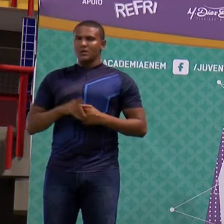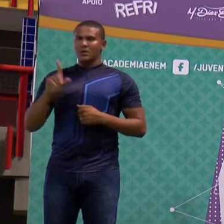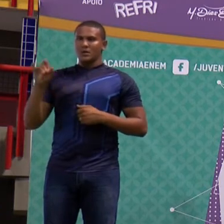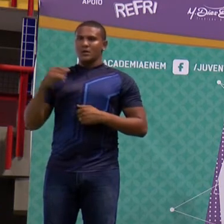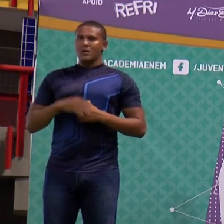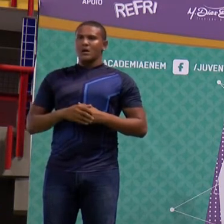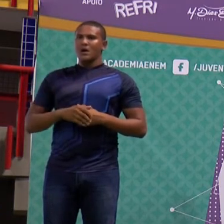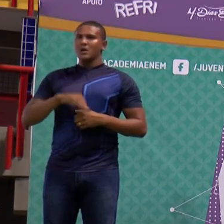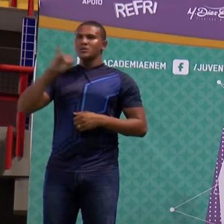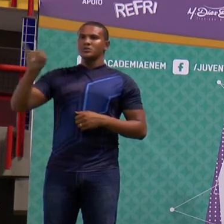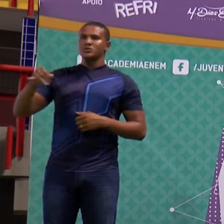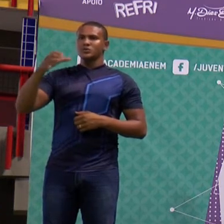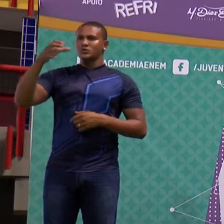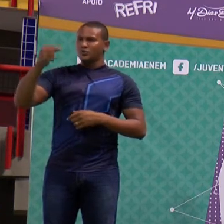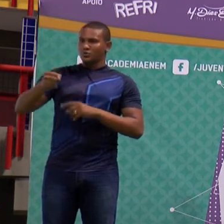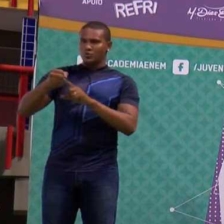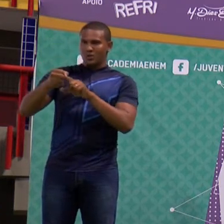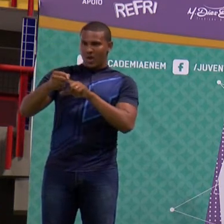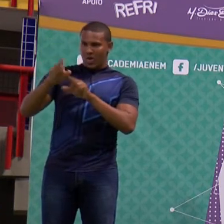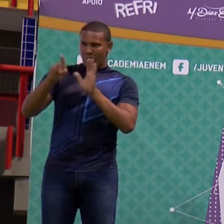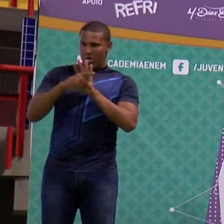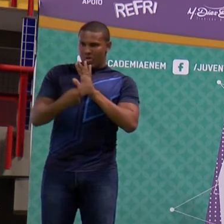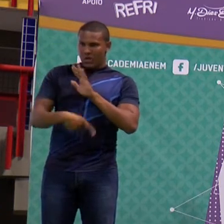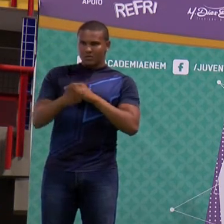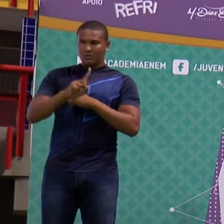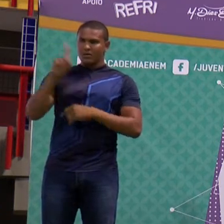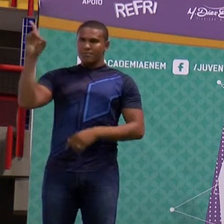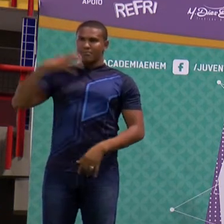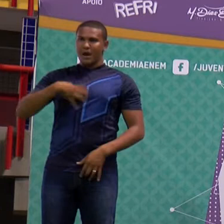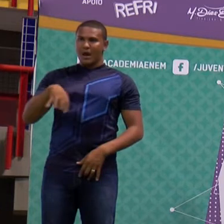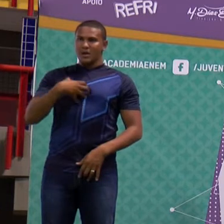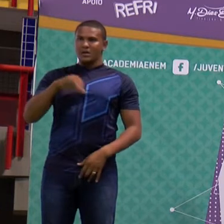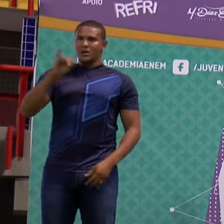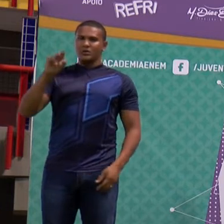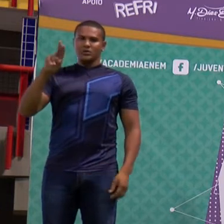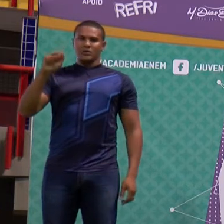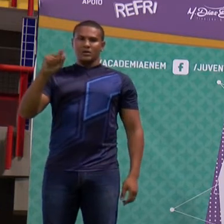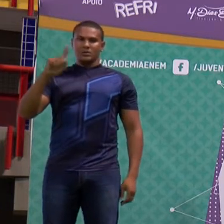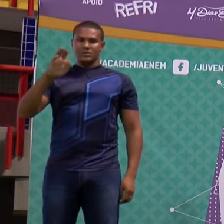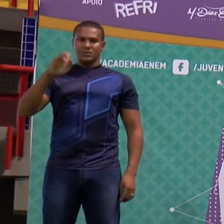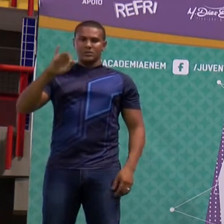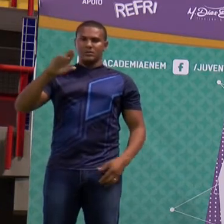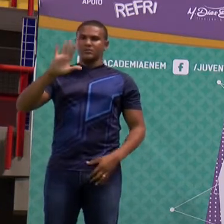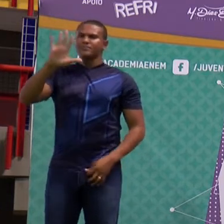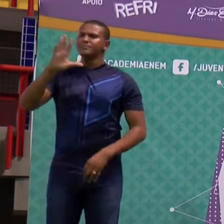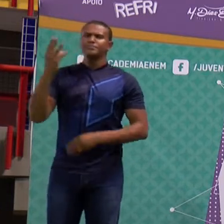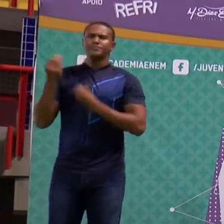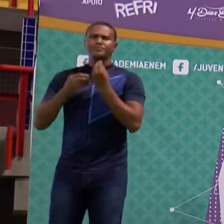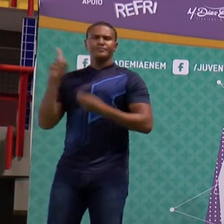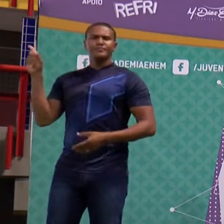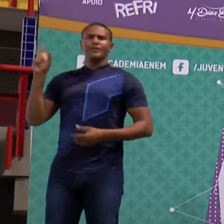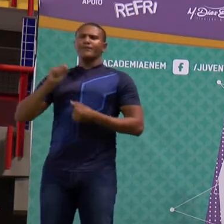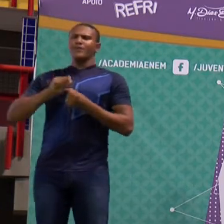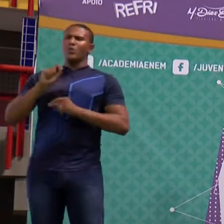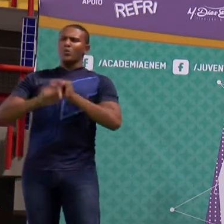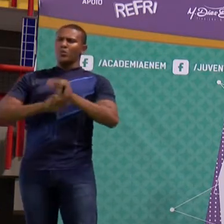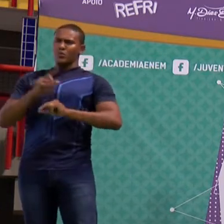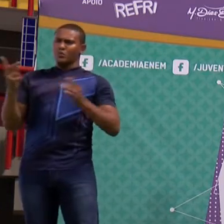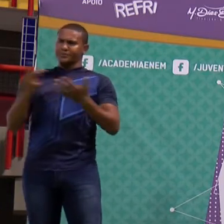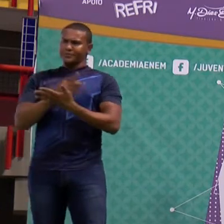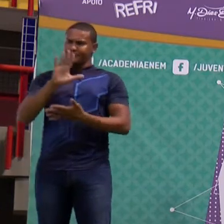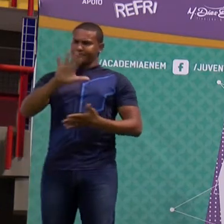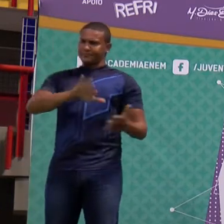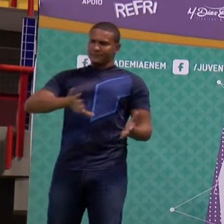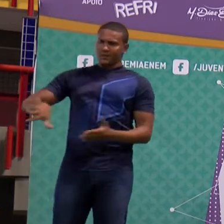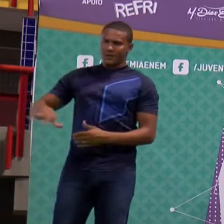estado da Bahia. Como é que seria isso? Olha só, galera. O foi que eles fizeram? Eles fizeram um recurso da